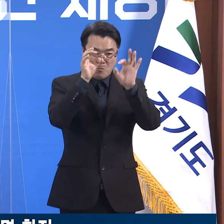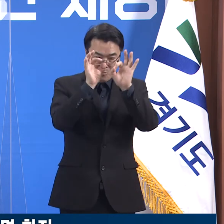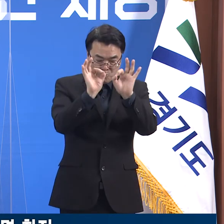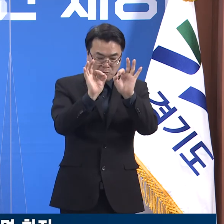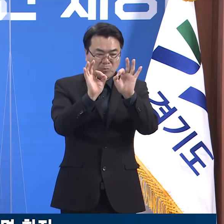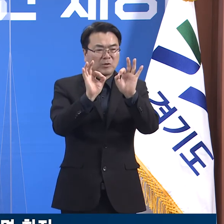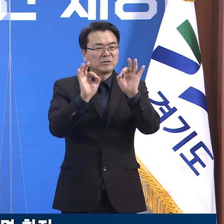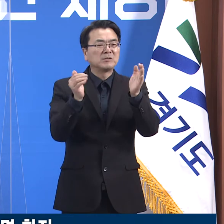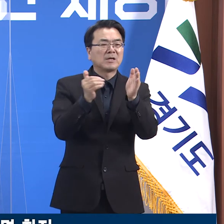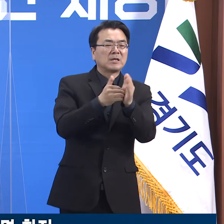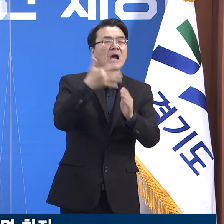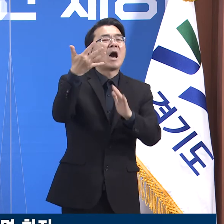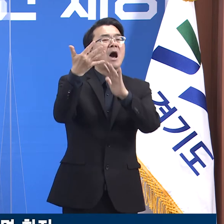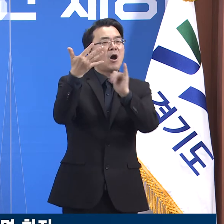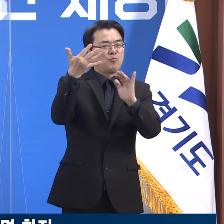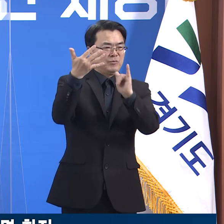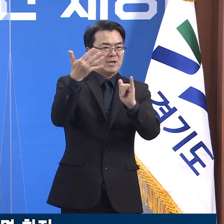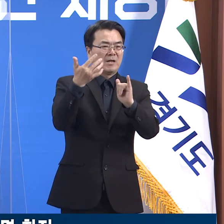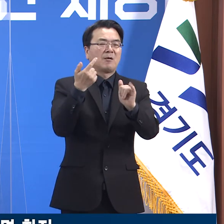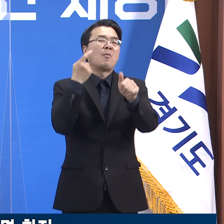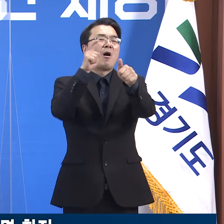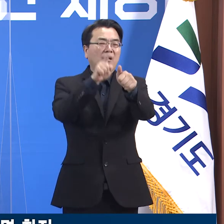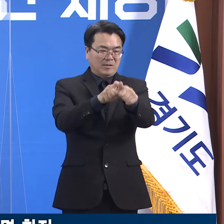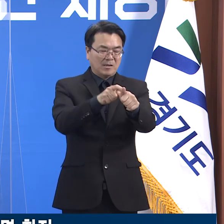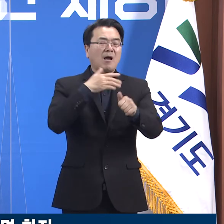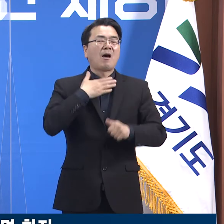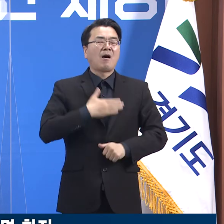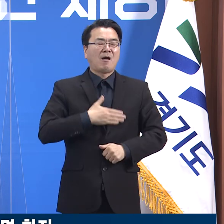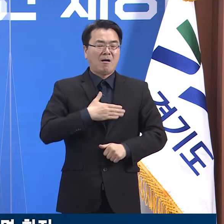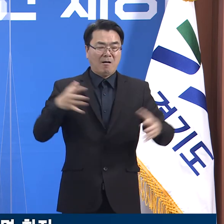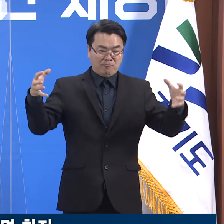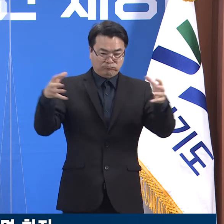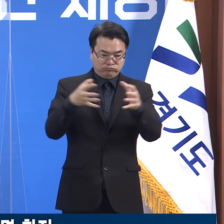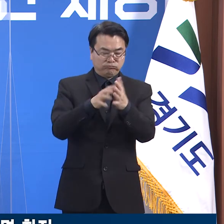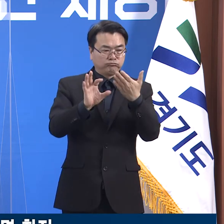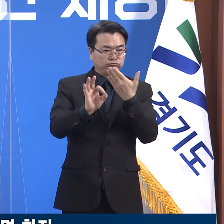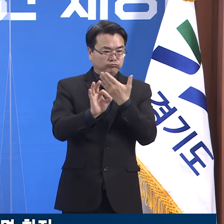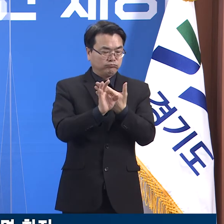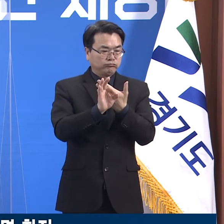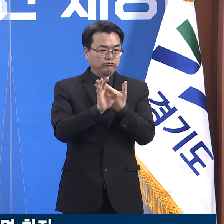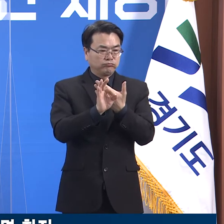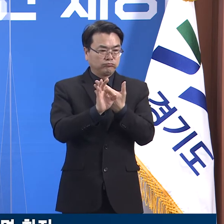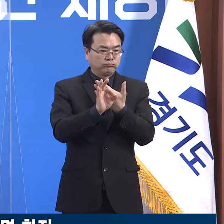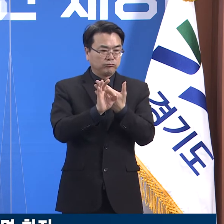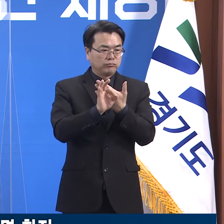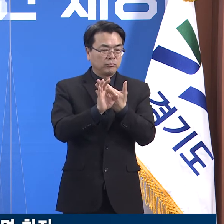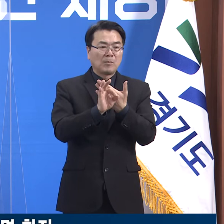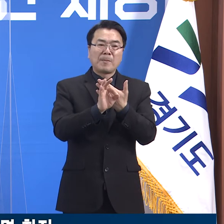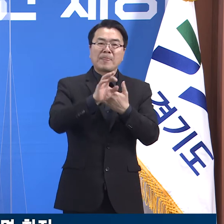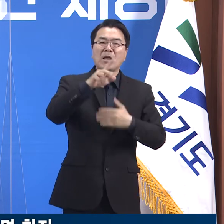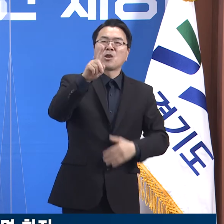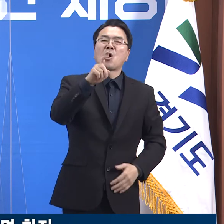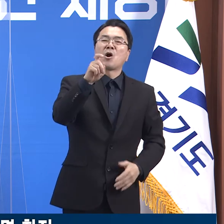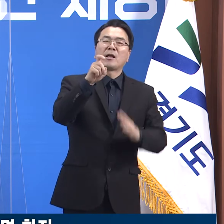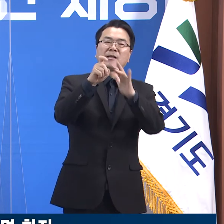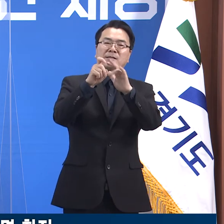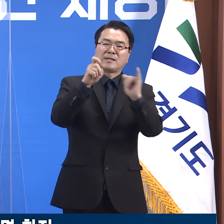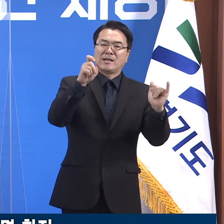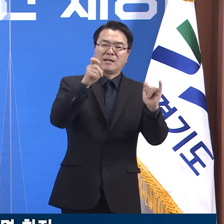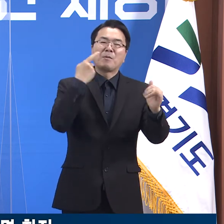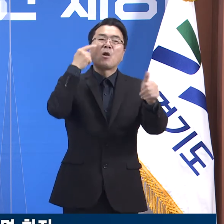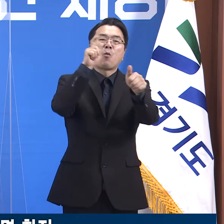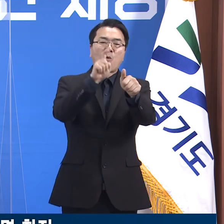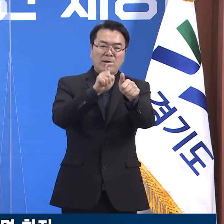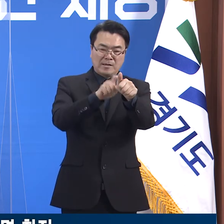9명의 감염자를 추가로 발견해 총 확진자는 교직원 7명, 가족 4명 등 누적 11명으로 확인되고